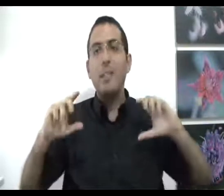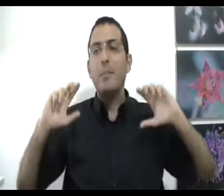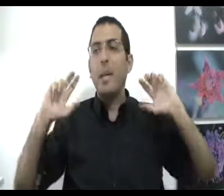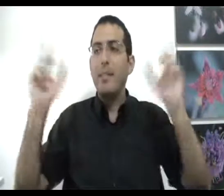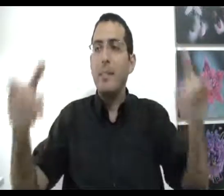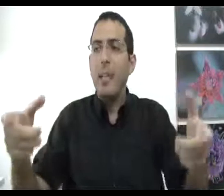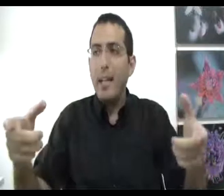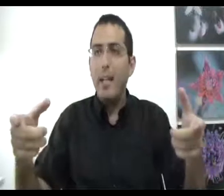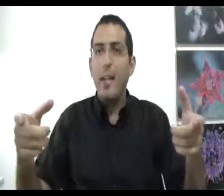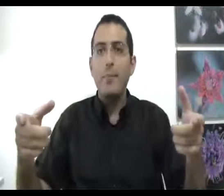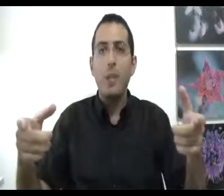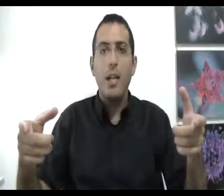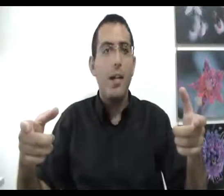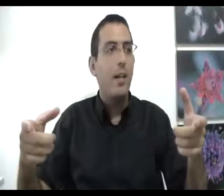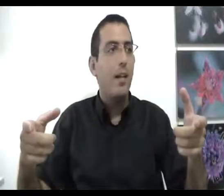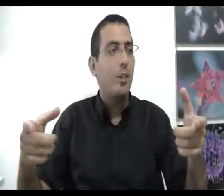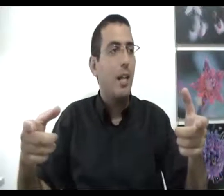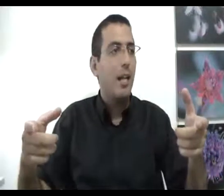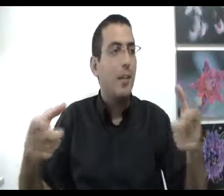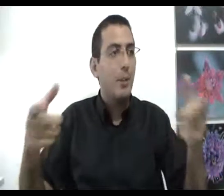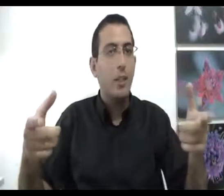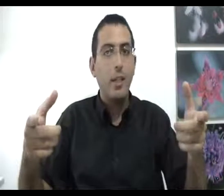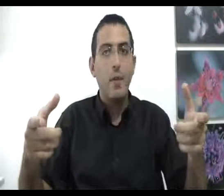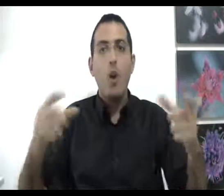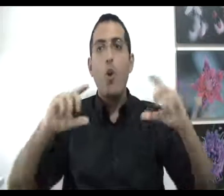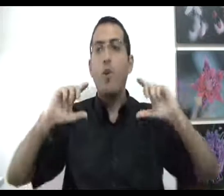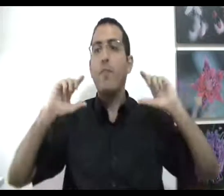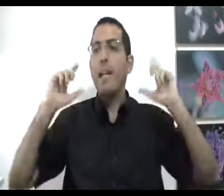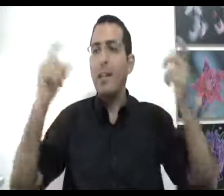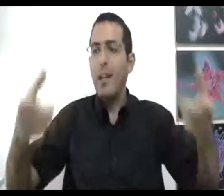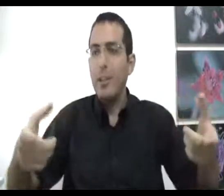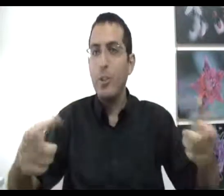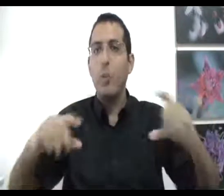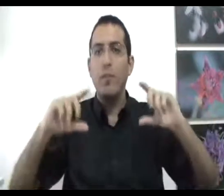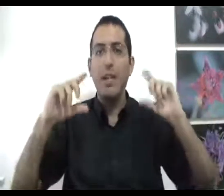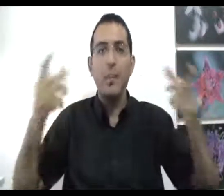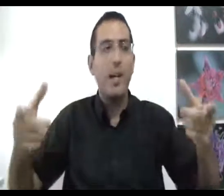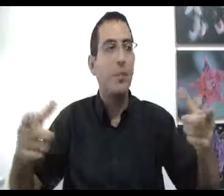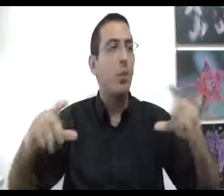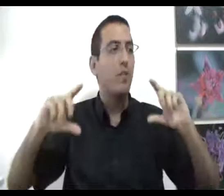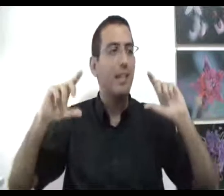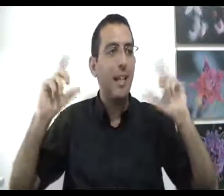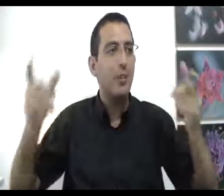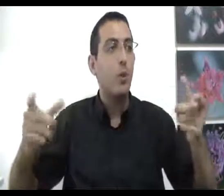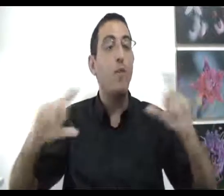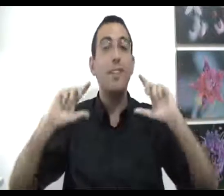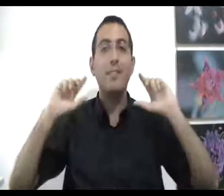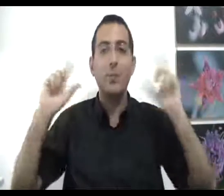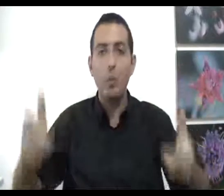בעצם הכניסת עצמך לנעליים של האדם השני חווה את החרדה שלו, חווה את הפחד שלו, חווה את הלחץ שלו חווה את התסכול